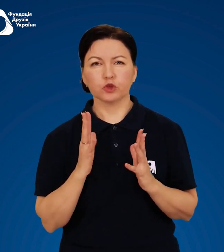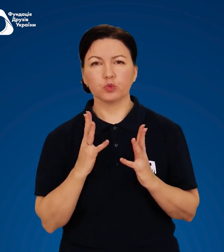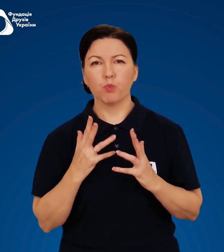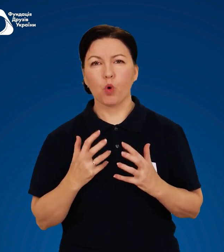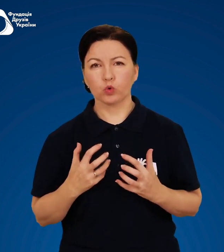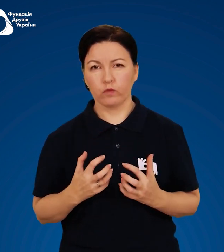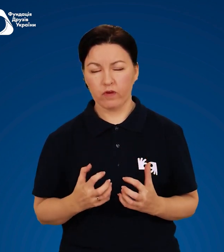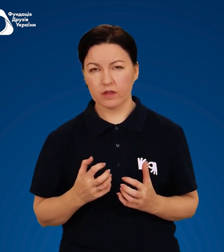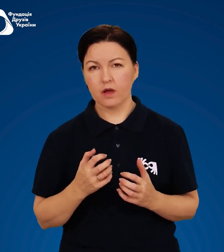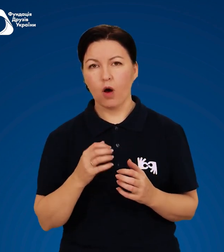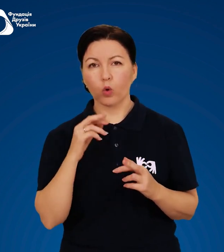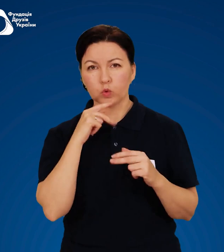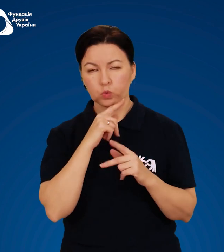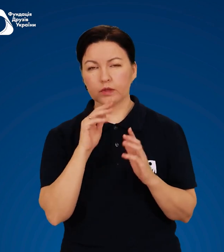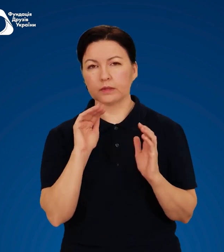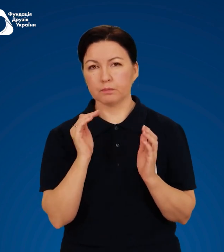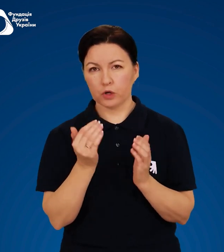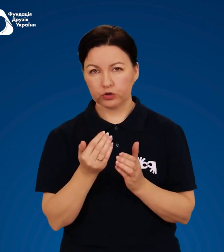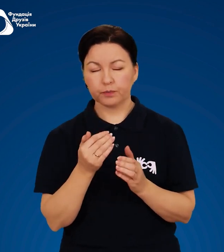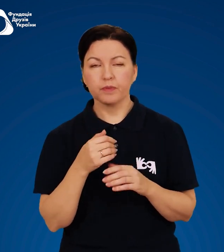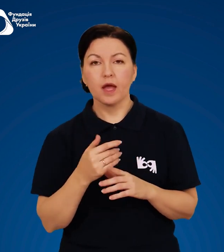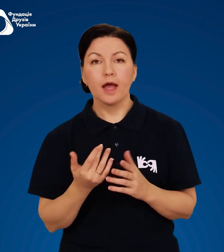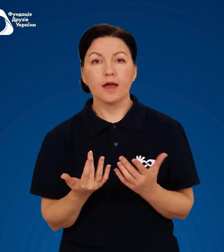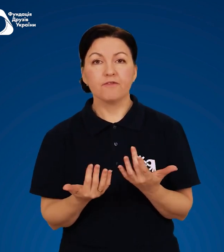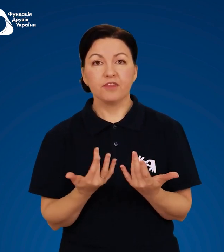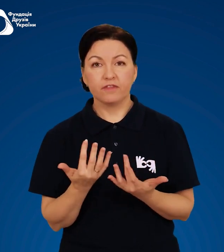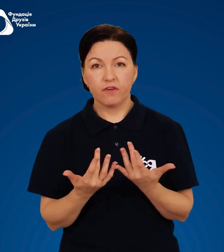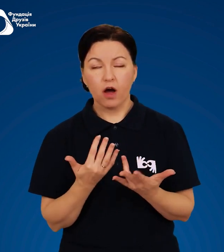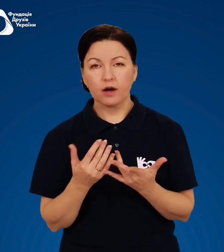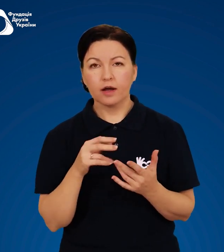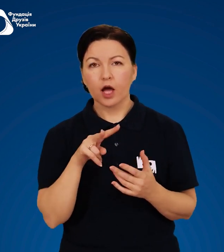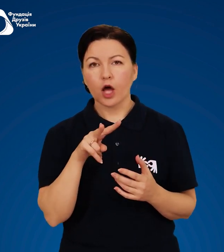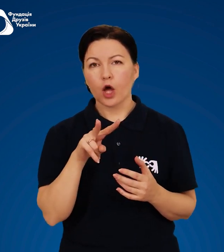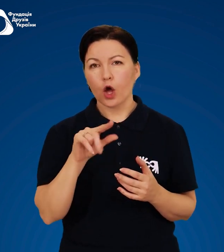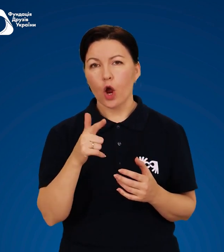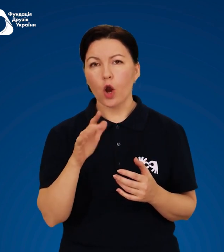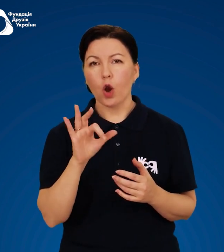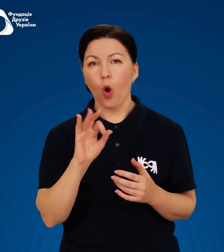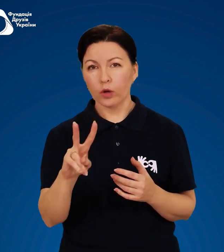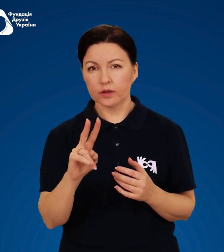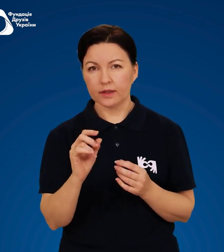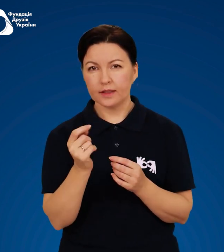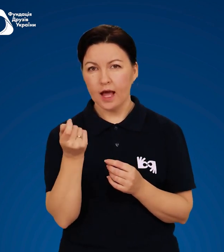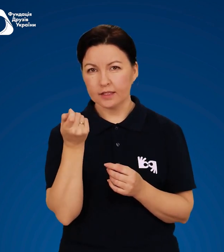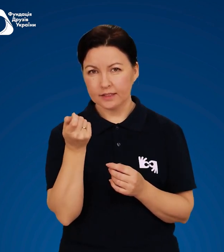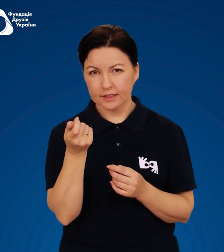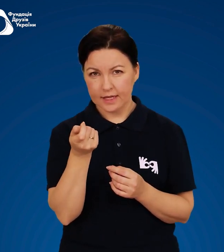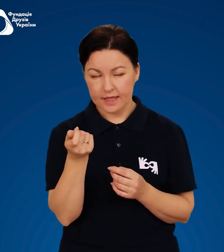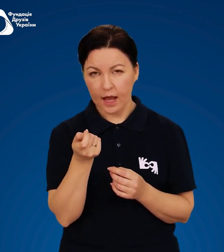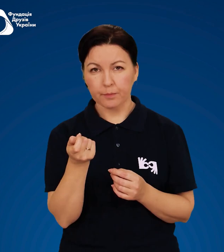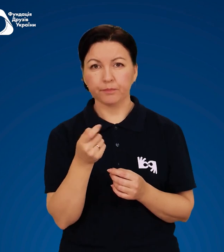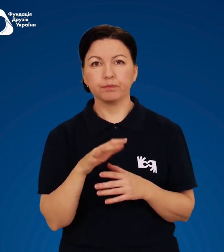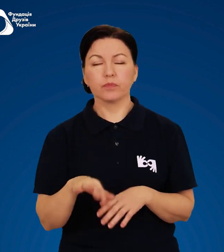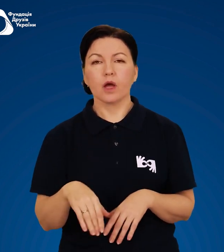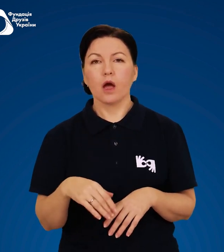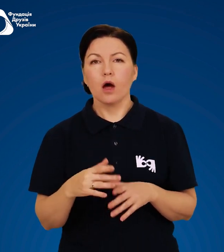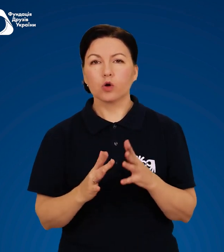обгортаючи слизові речовини. Відвар із ляного насіння. Рослинна олія.